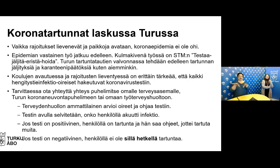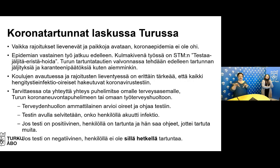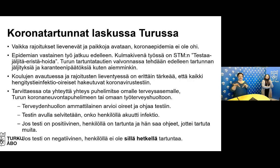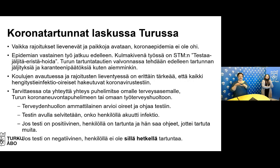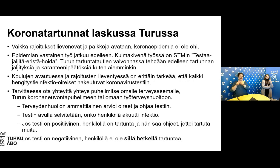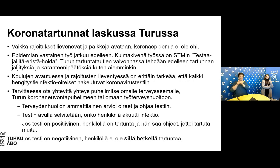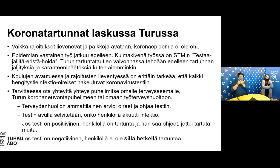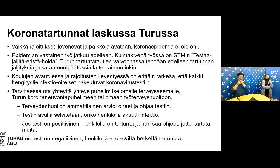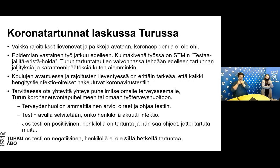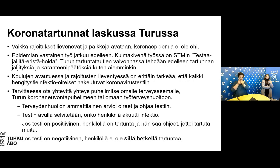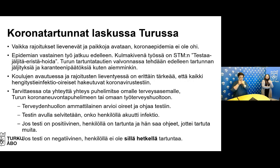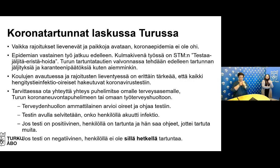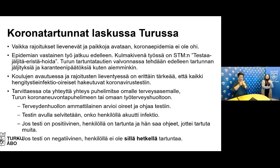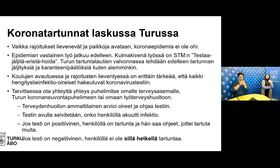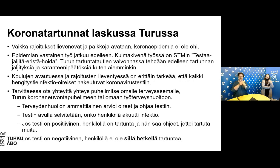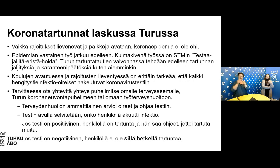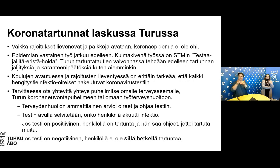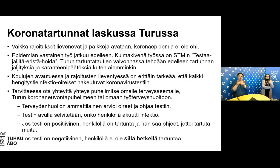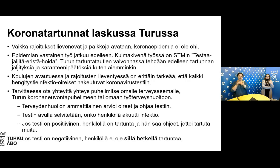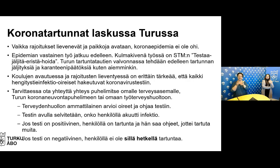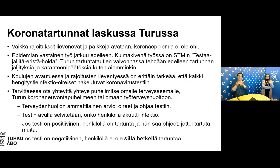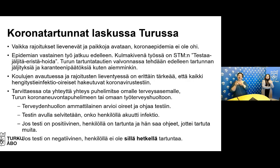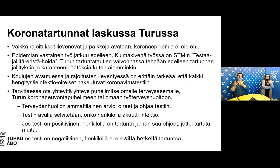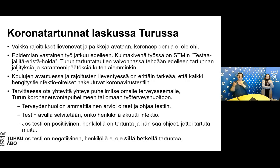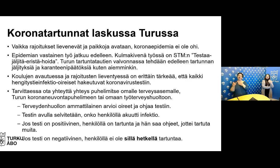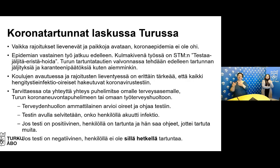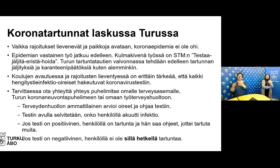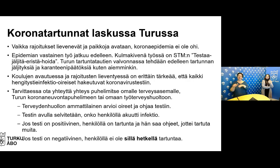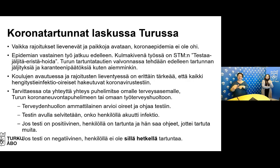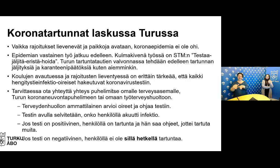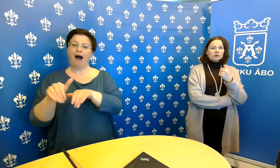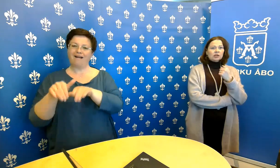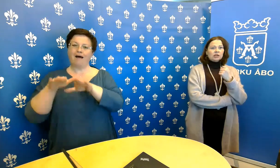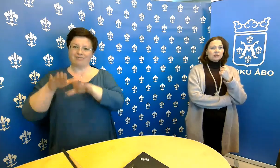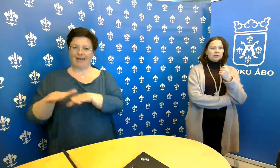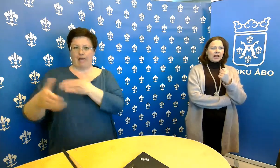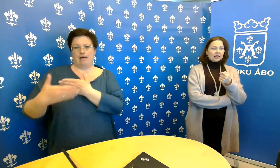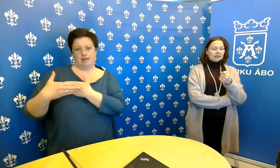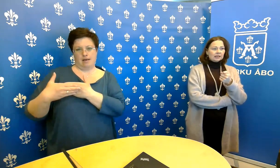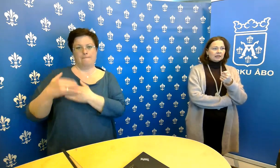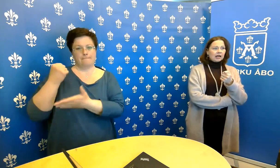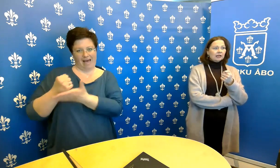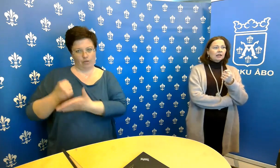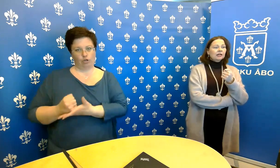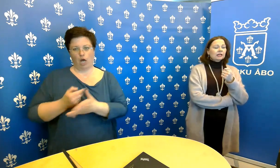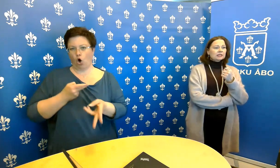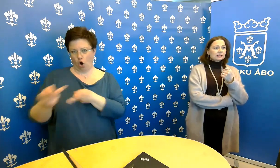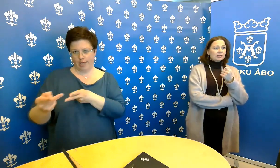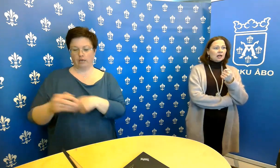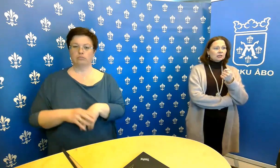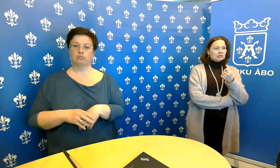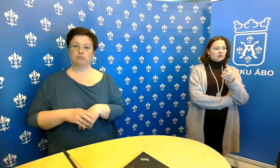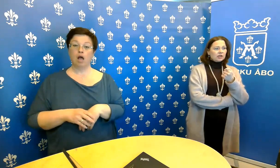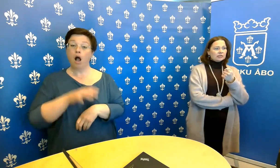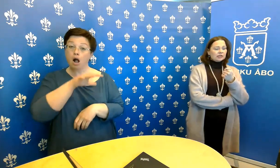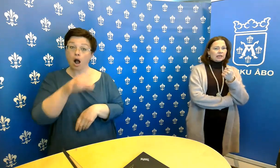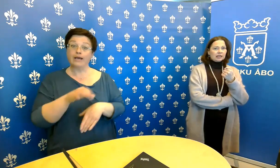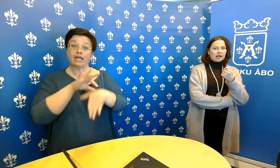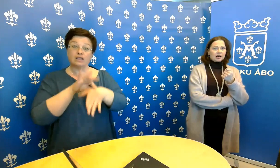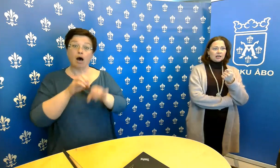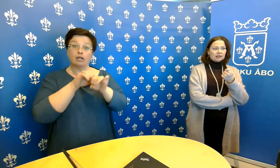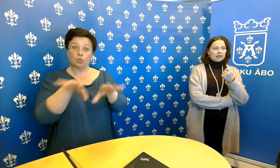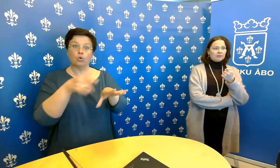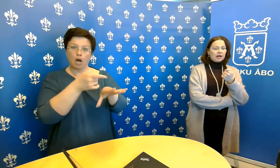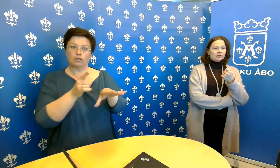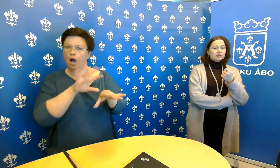karanteenipäätöksiä tässä koko ajan tarvittaessa. Kaikki tartuntaketjut jäljitetään ja sitten altistuneista